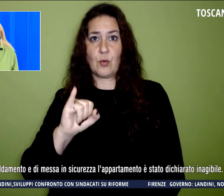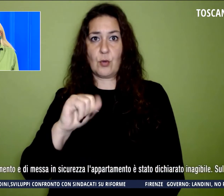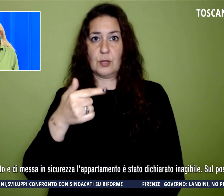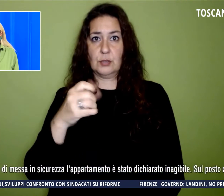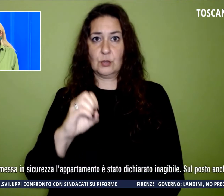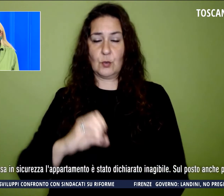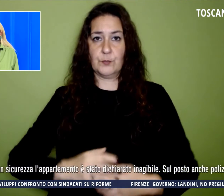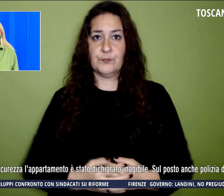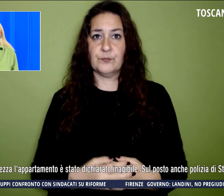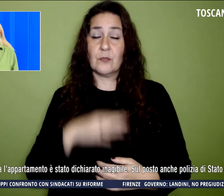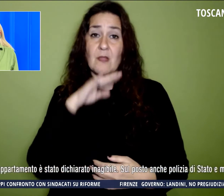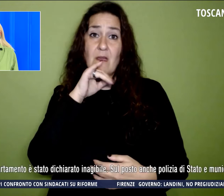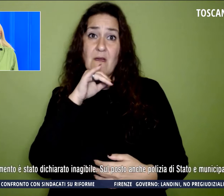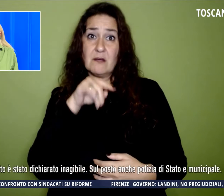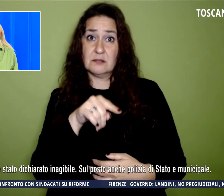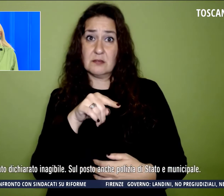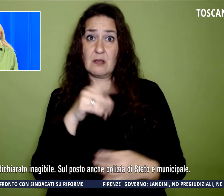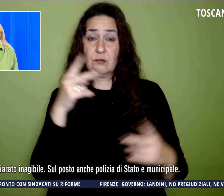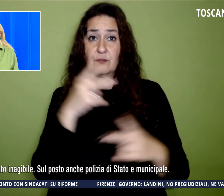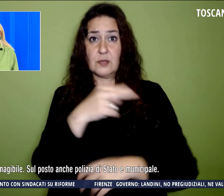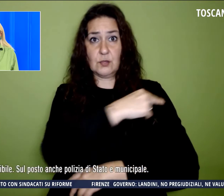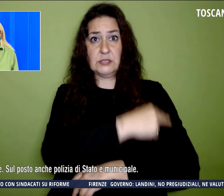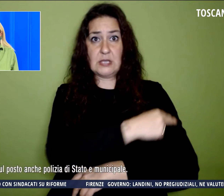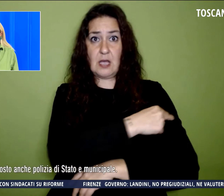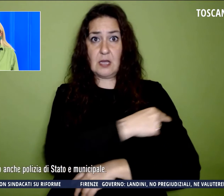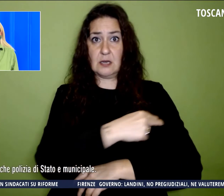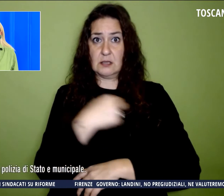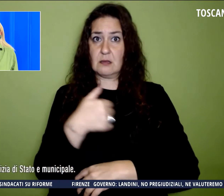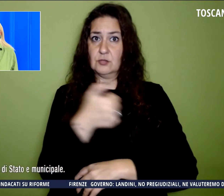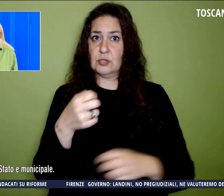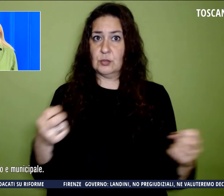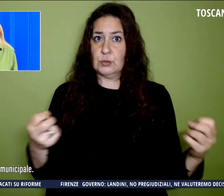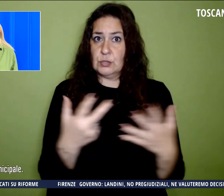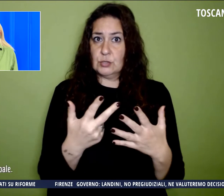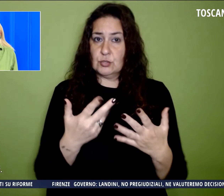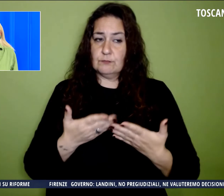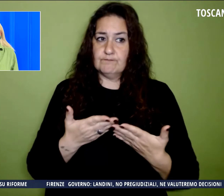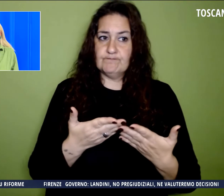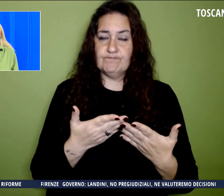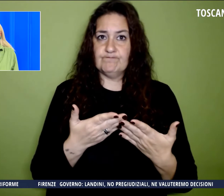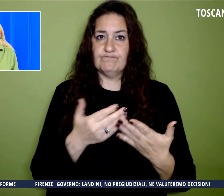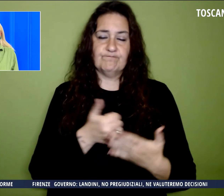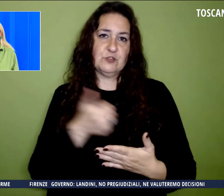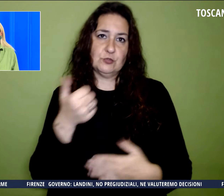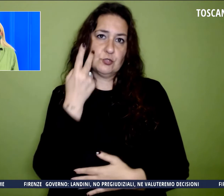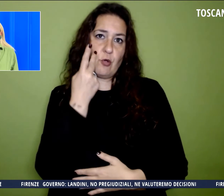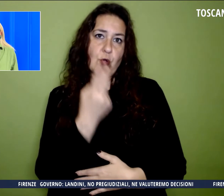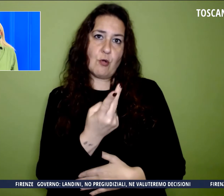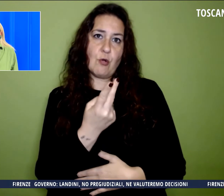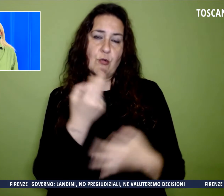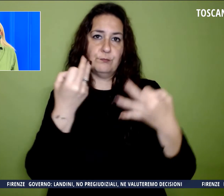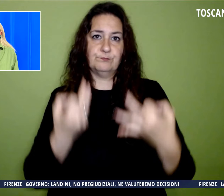'anziano i sanitari inviati dal 118 non hanno potuto che constatare il decesso,